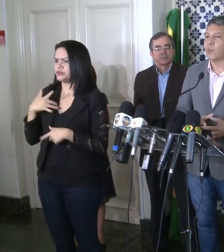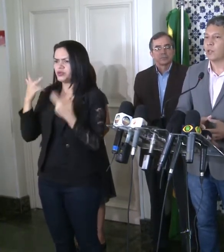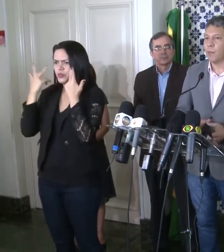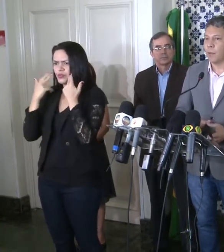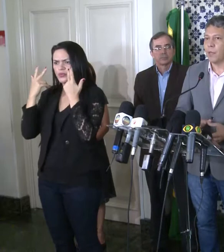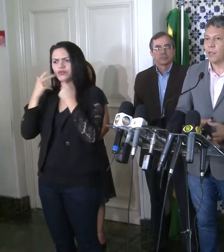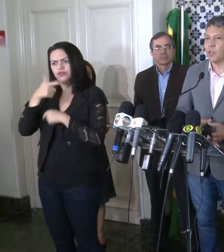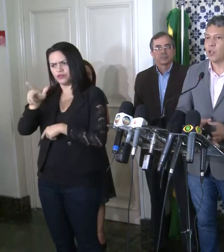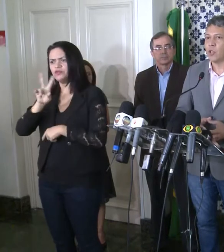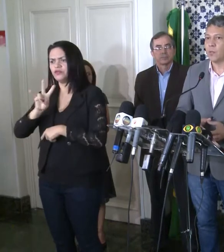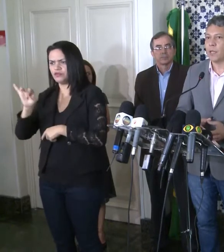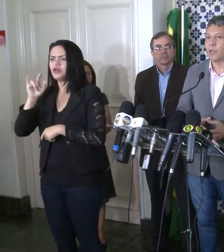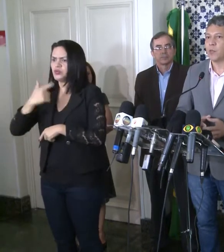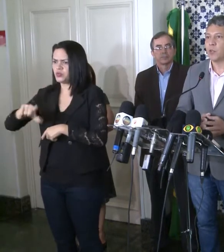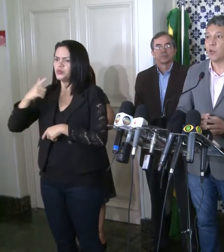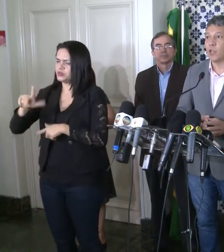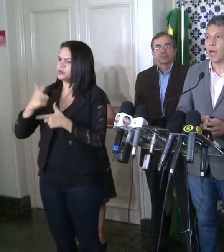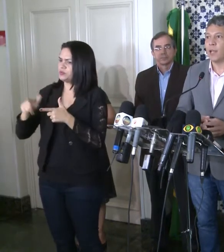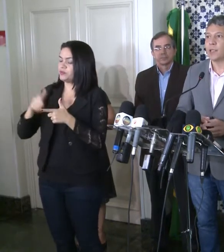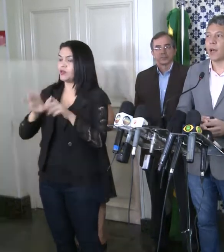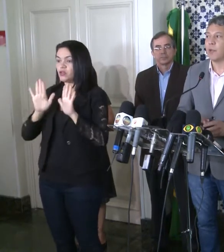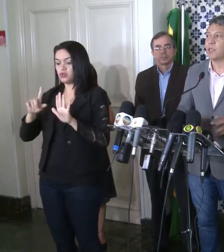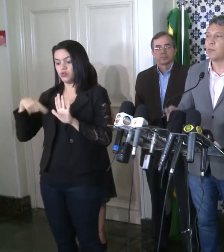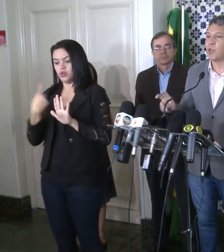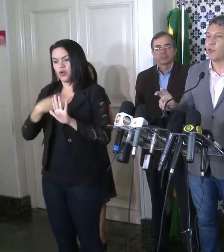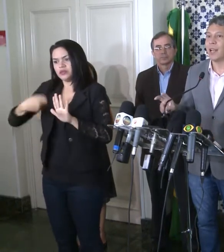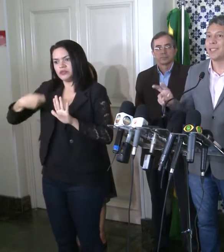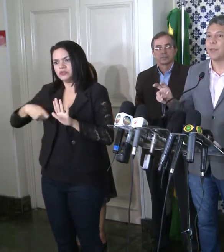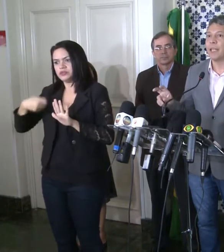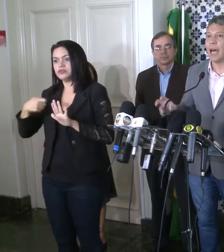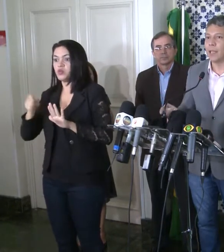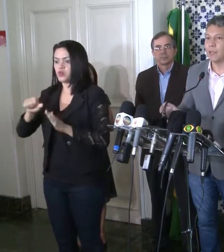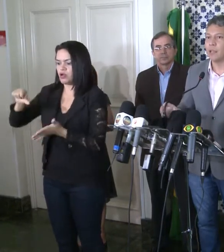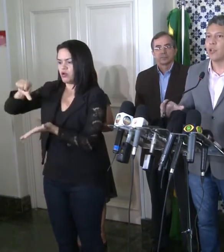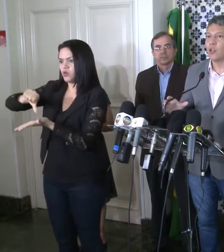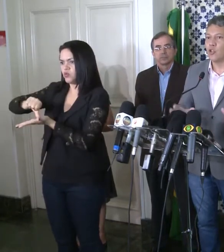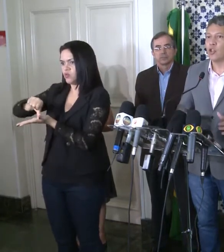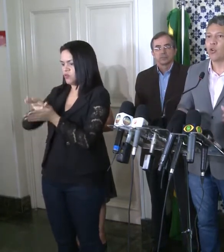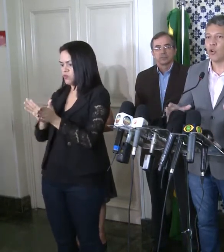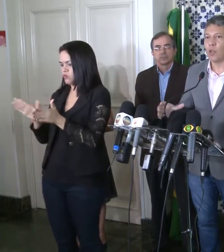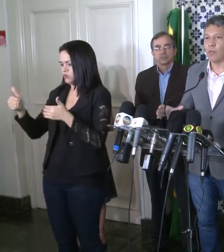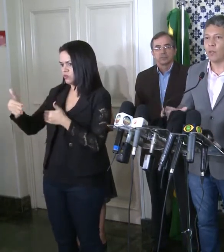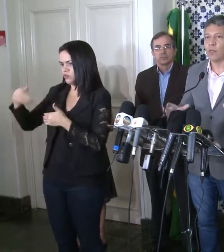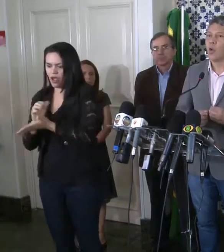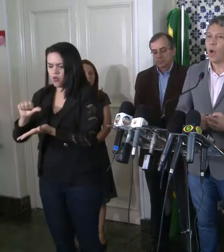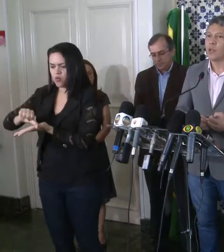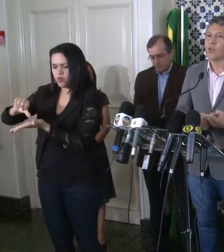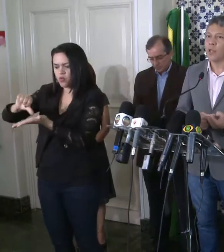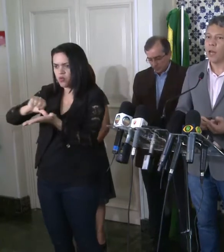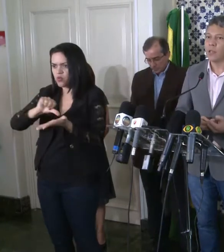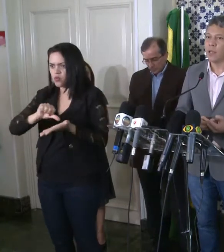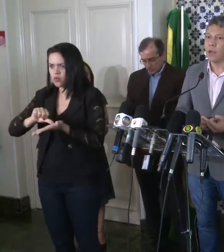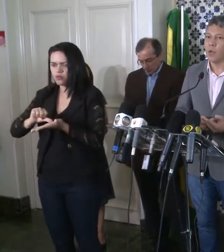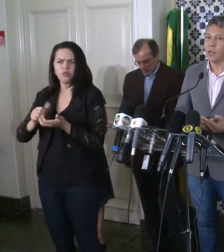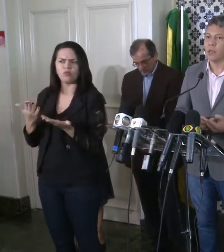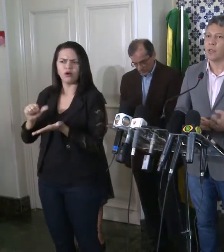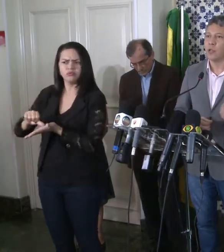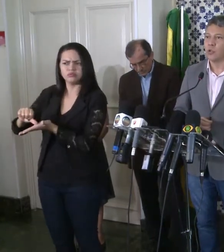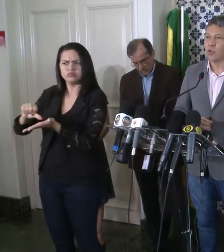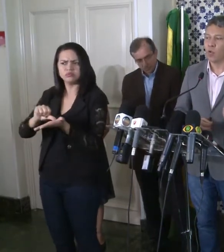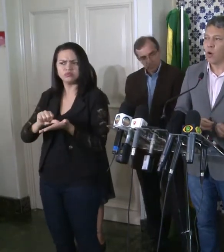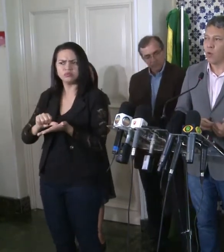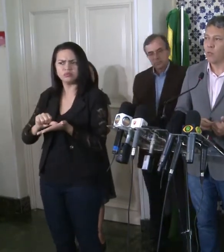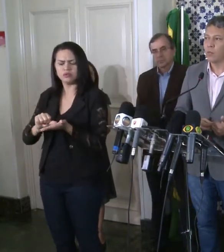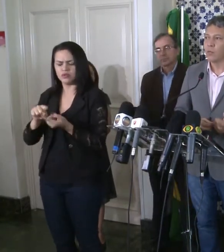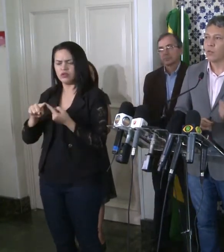Então, partimos da premissa de que nós precisamos ter unidades, que a princípio serem unidades blindadas de coronavírus. Quais unidades serão essas?